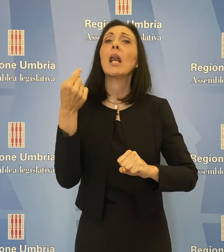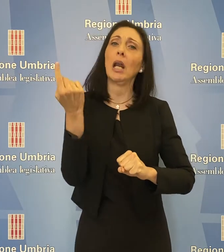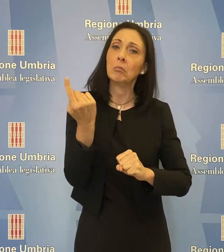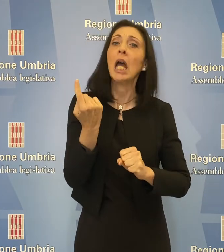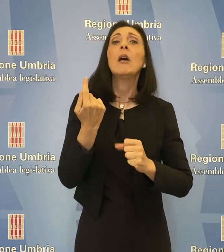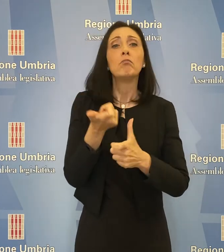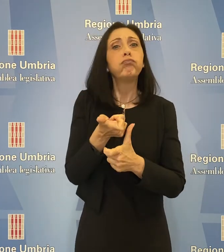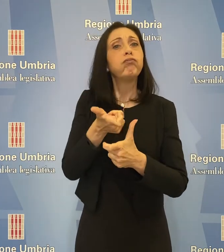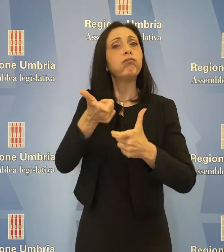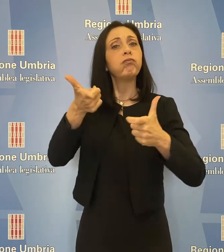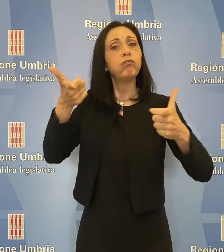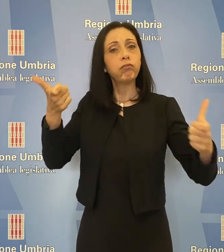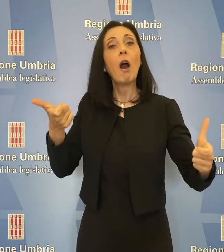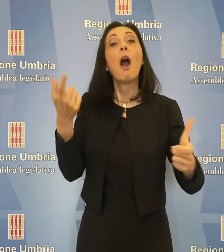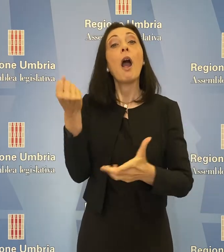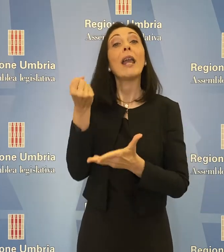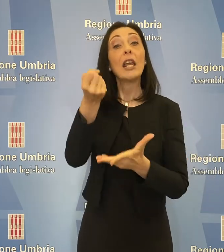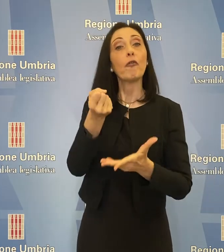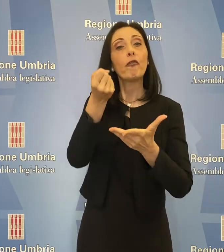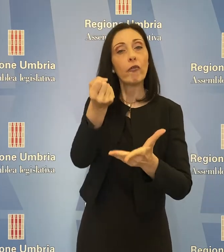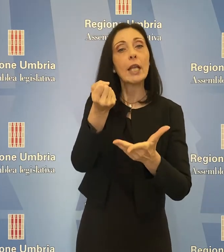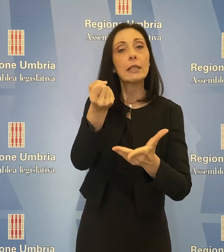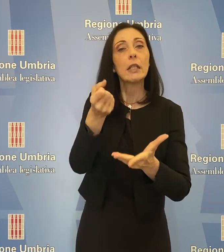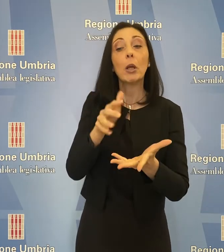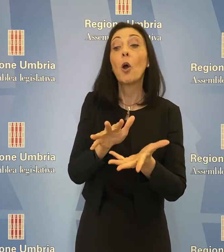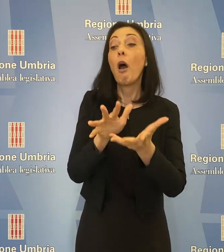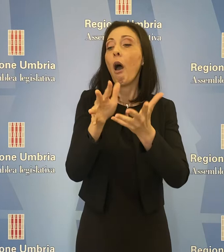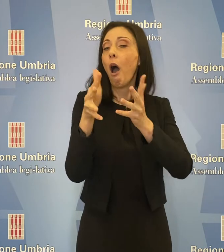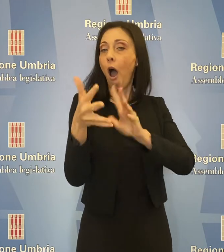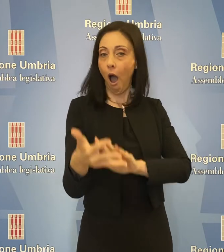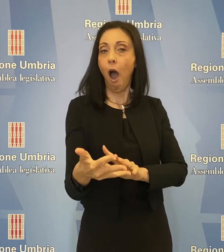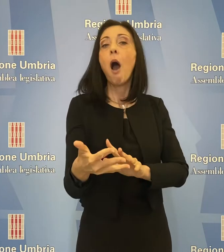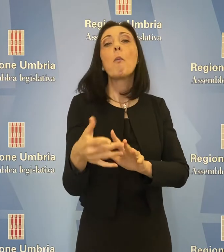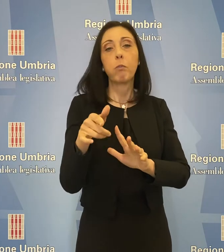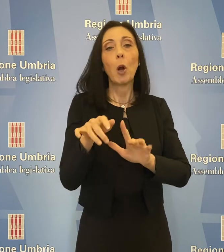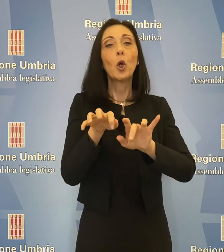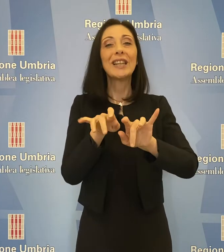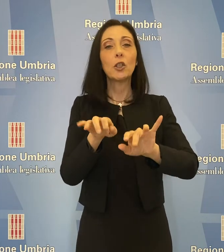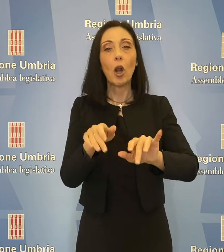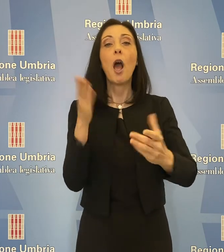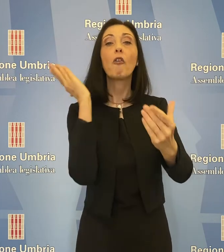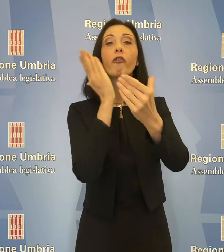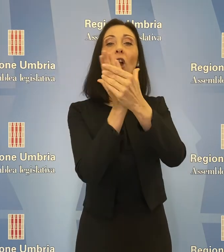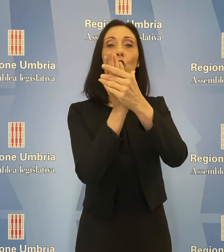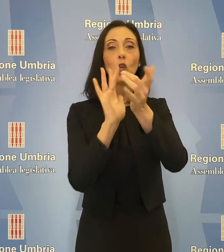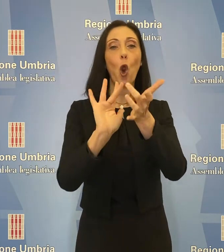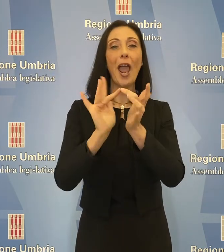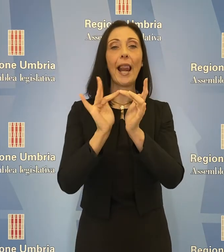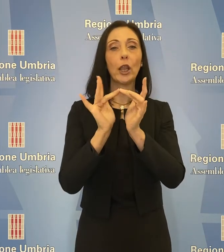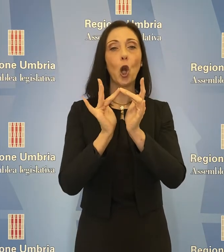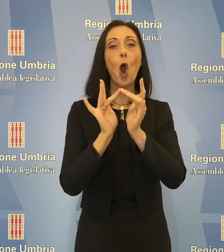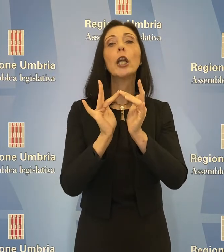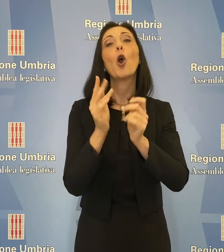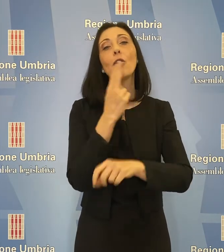per gli investimenti destinati al potenziamento della digitalizzazione del fascicolo elettronico sanitario.